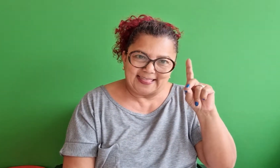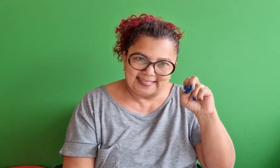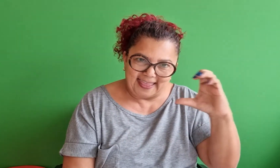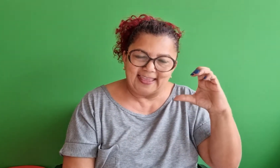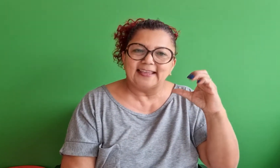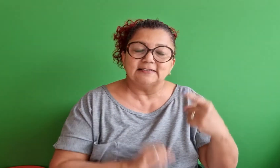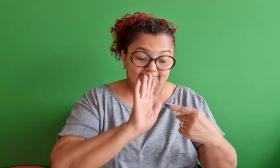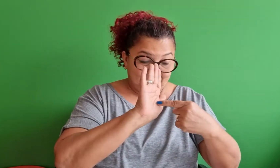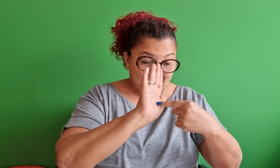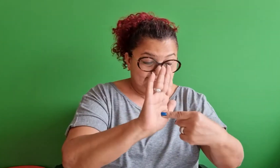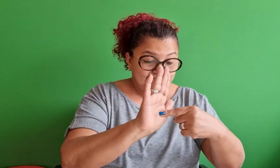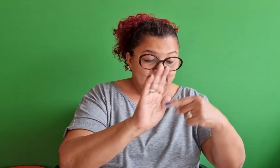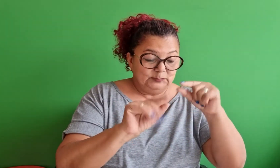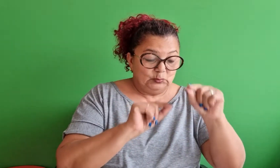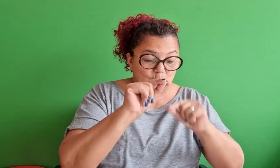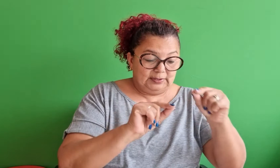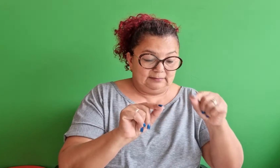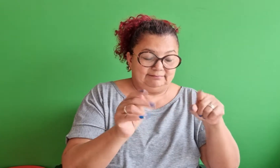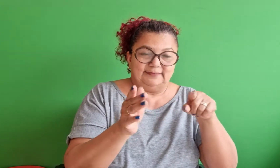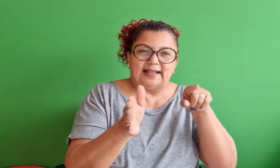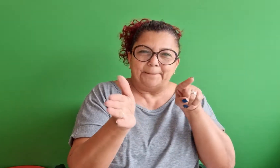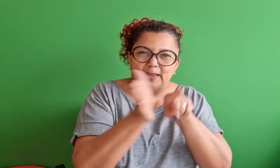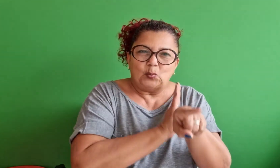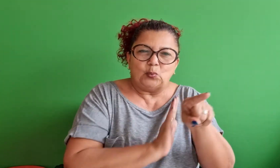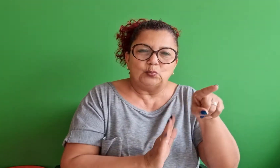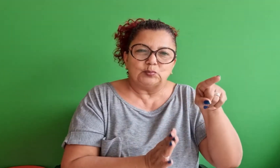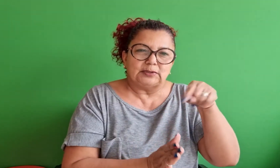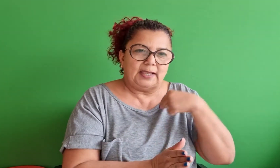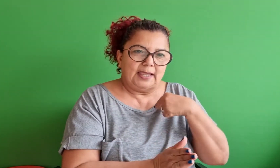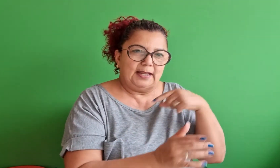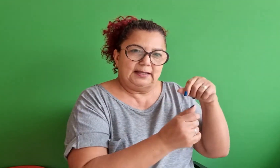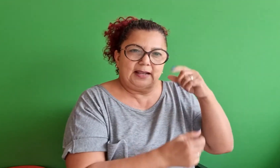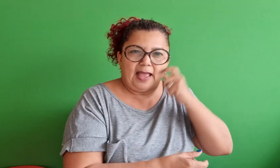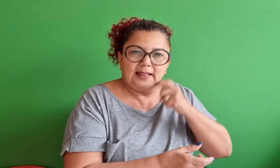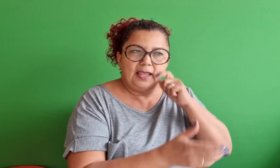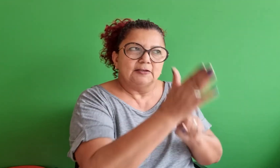Allan Kardec, ele pergunta aos Espíritos na questão